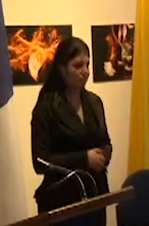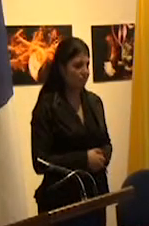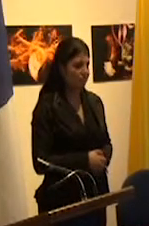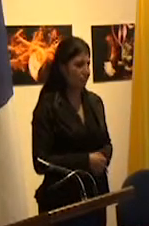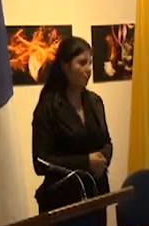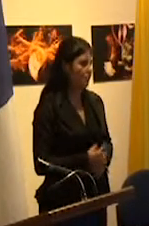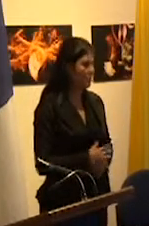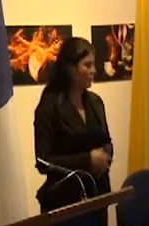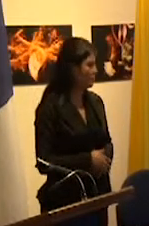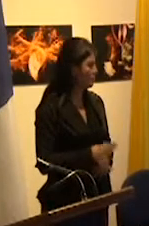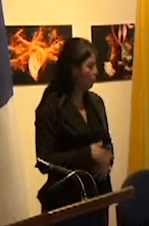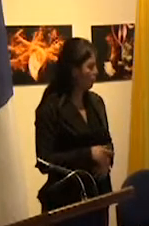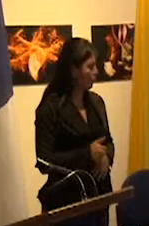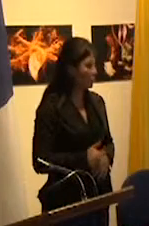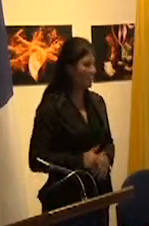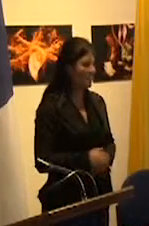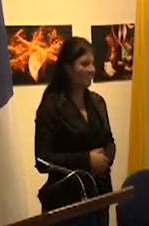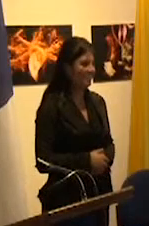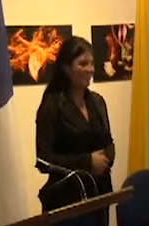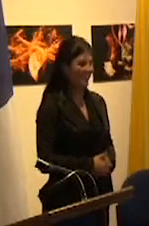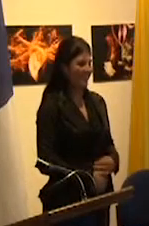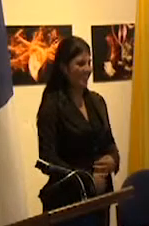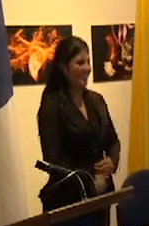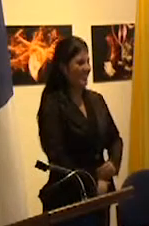el principio de justicia